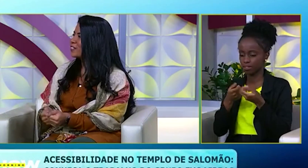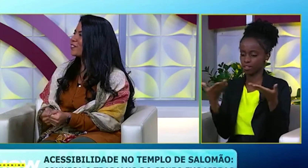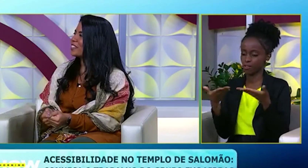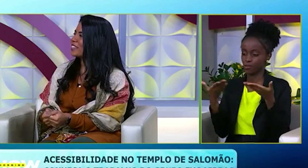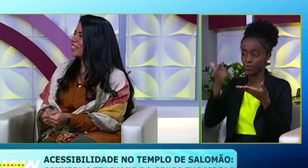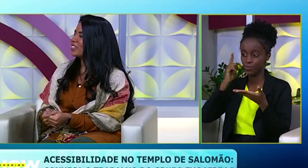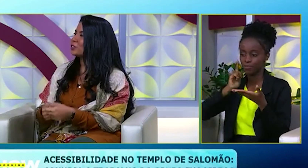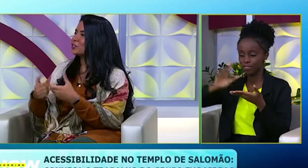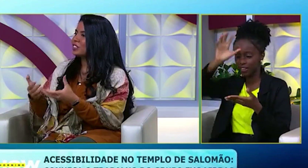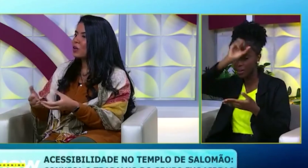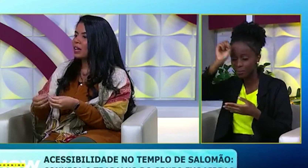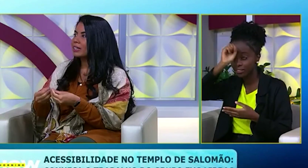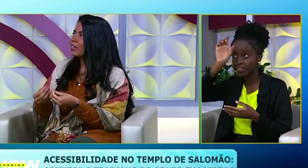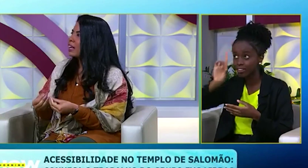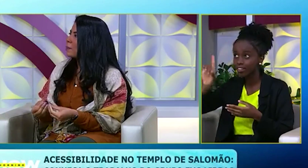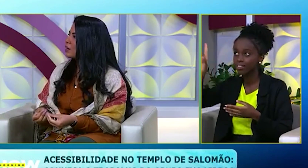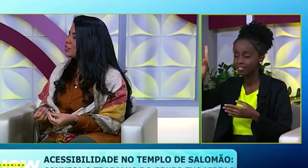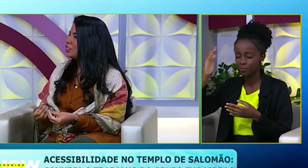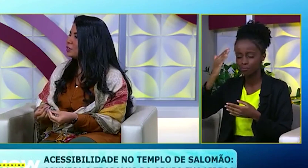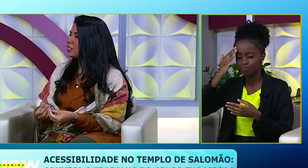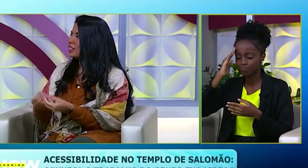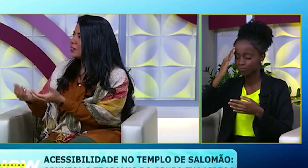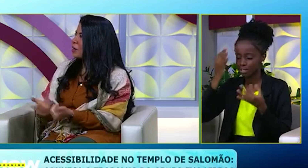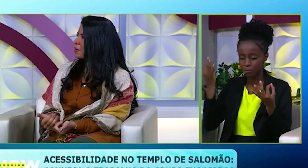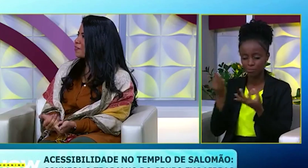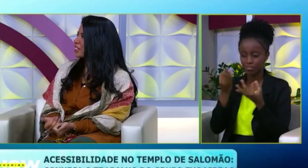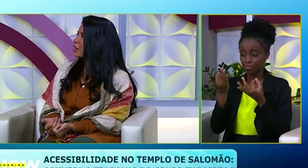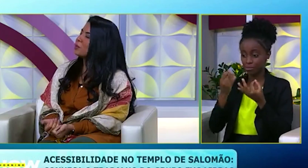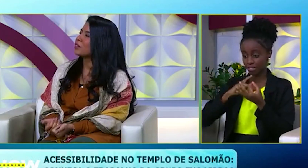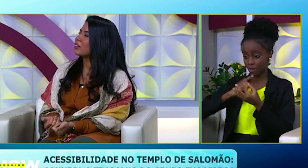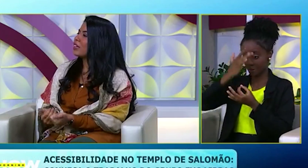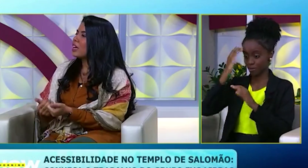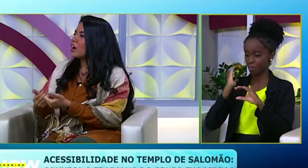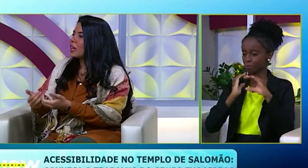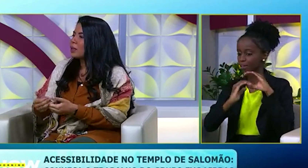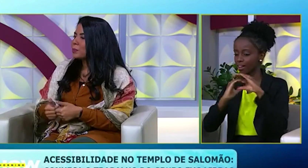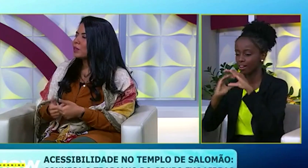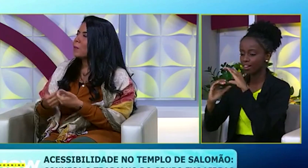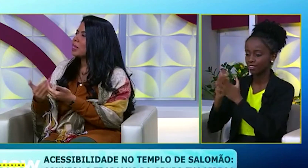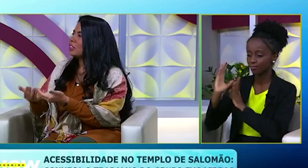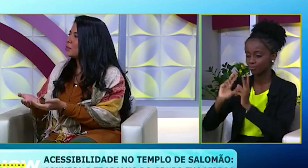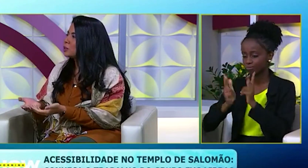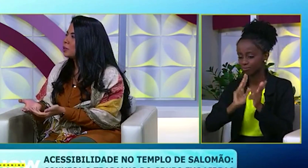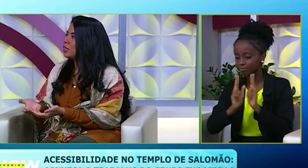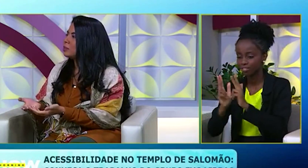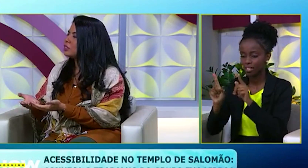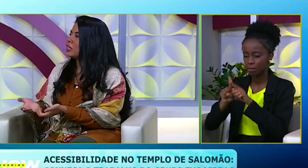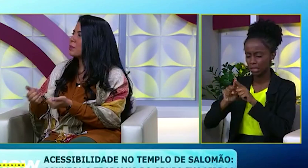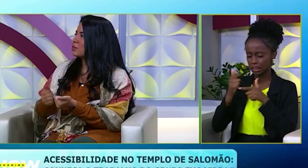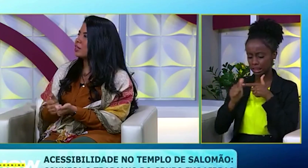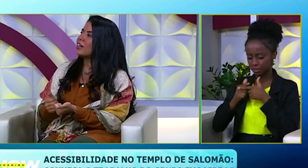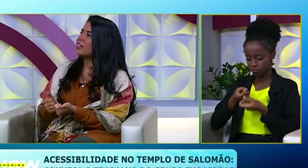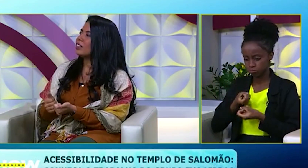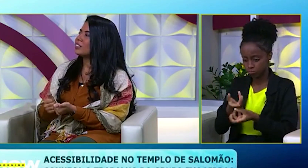agora eu consigo conhecer a Deus, eu consigo entender a palavra de Deus e tem alguém para conversar comigo. Tem alguém para eu poder compartilhar meus problemas